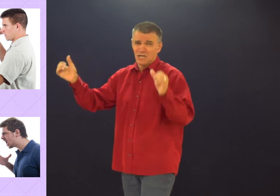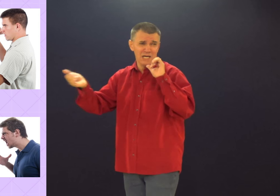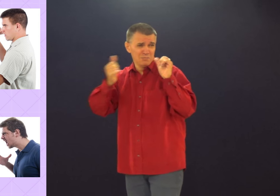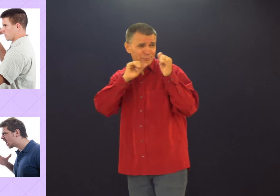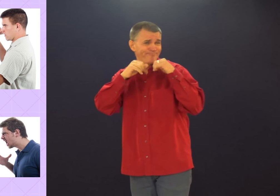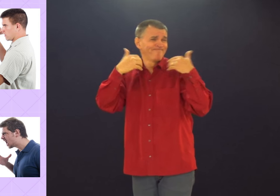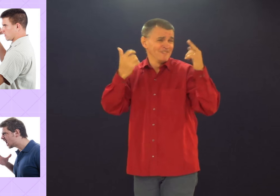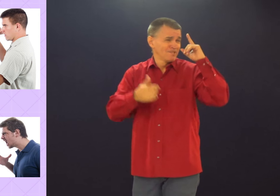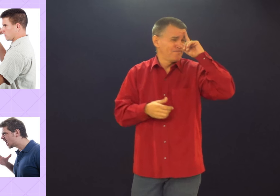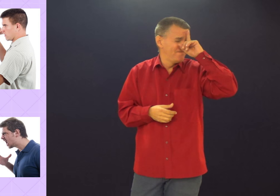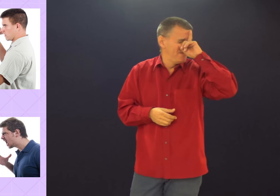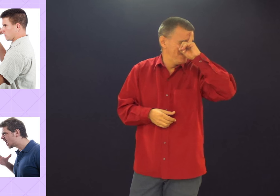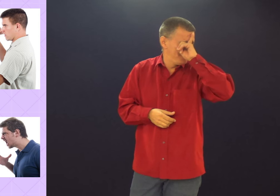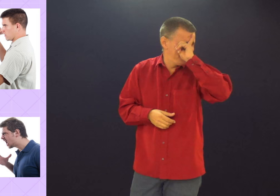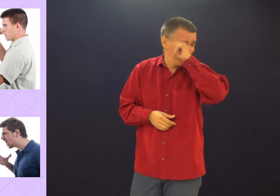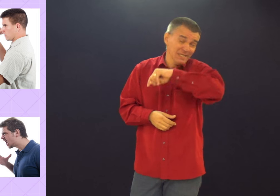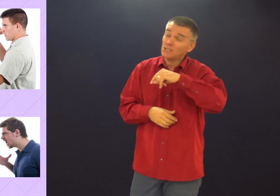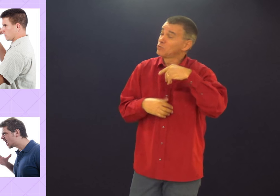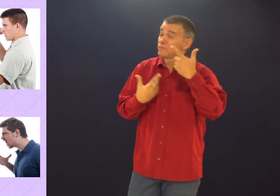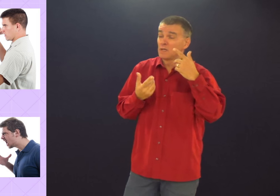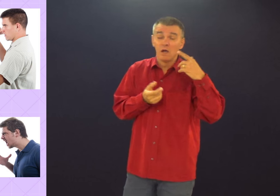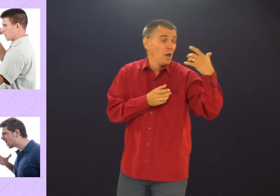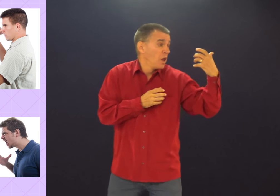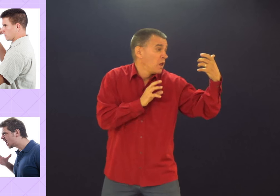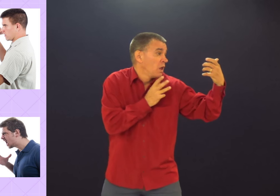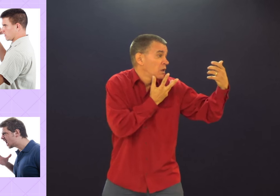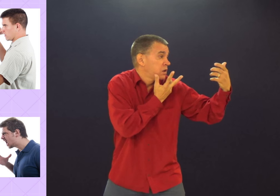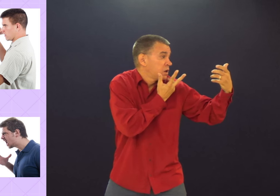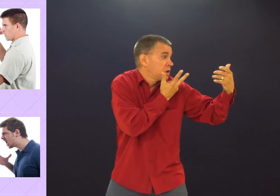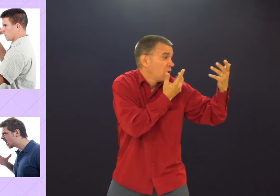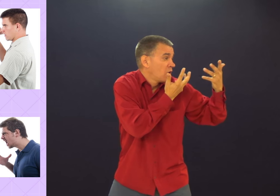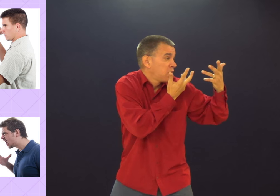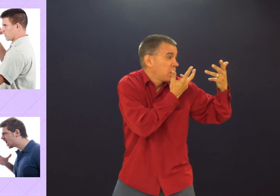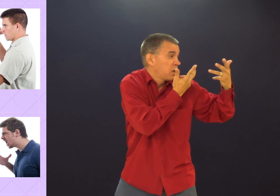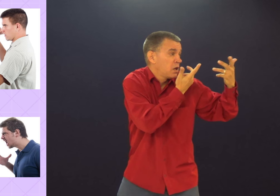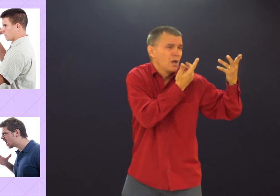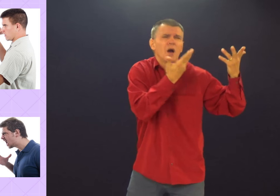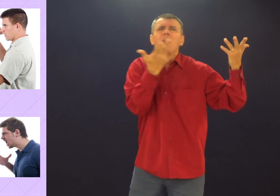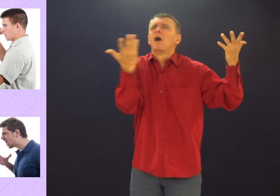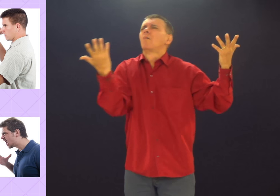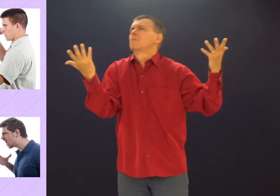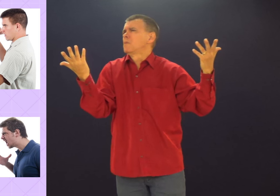Novamente, a bebida. É complicado, né? É muito difícil. E é muito fácil sermos atraídos.